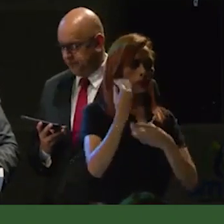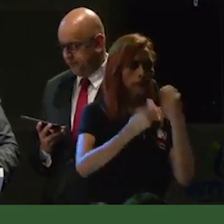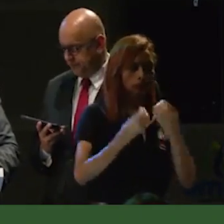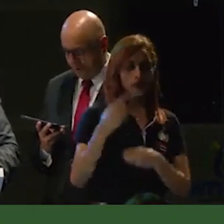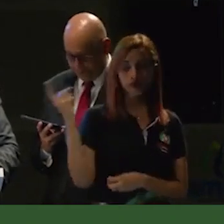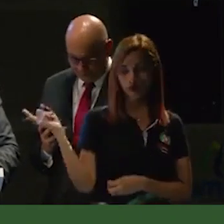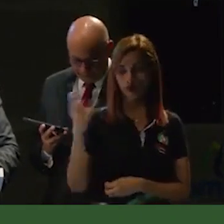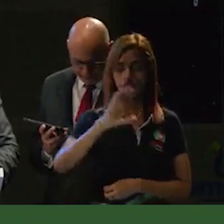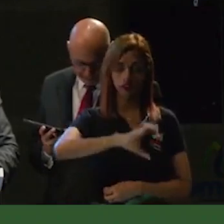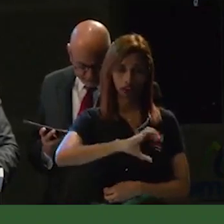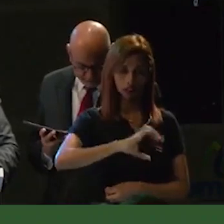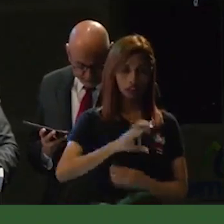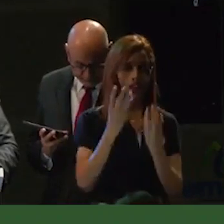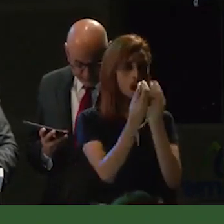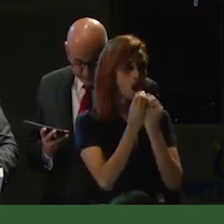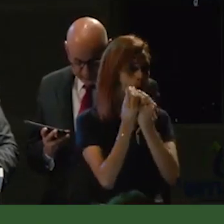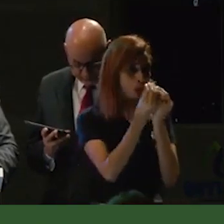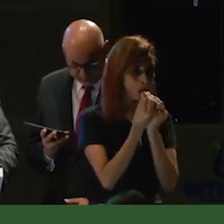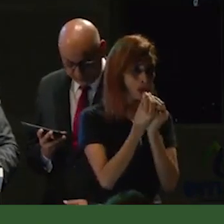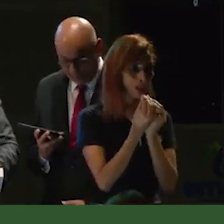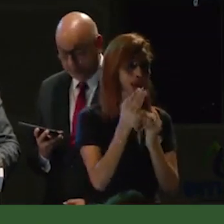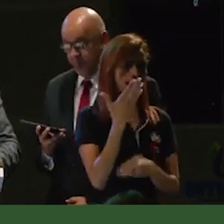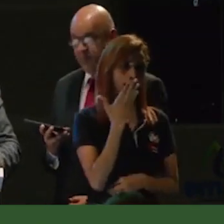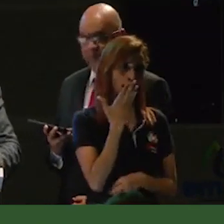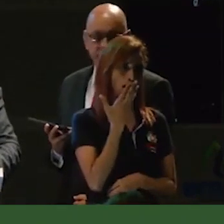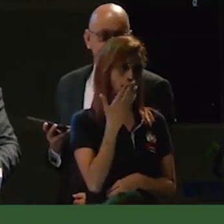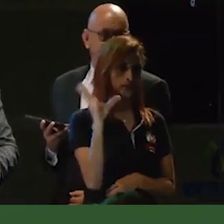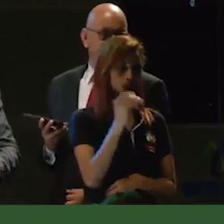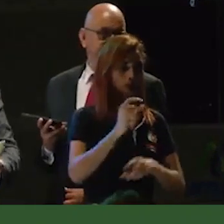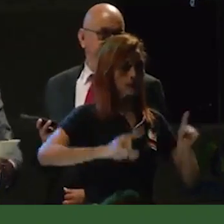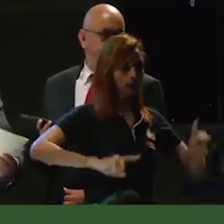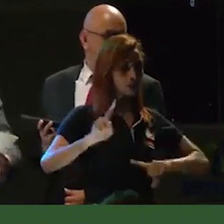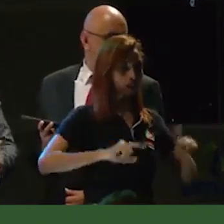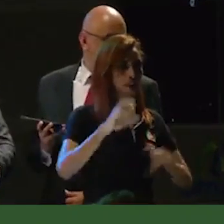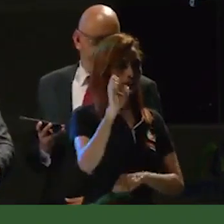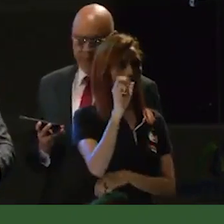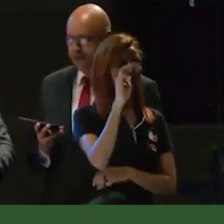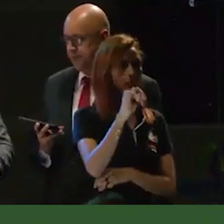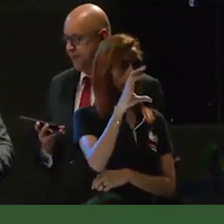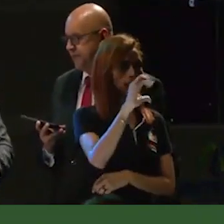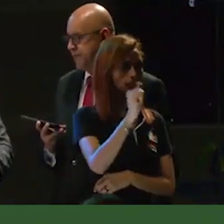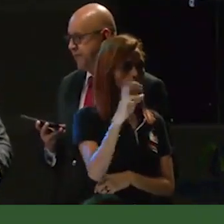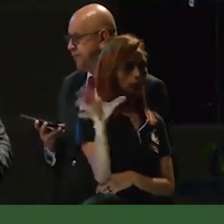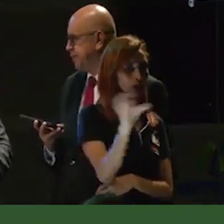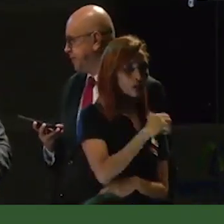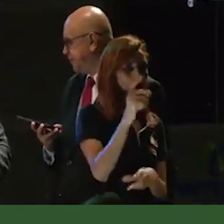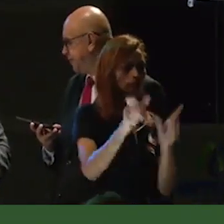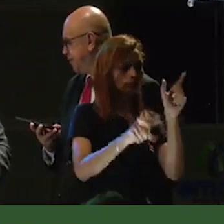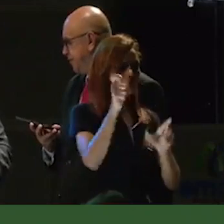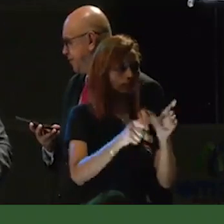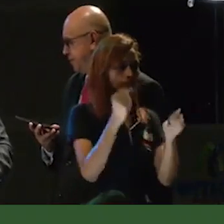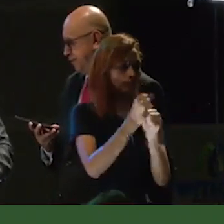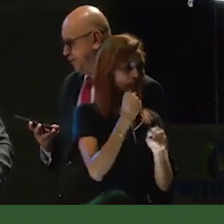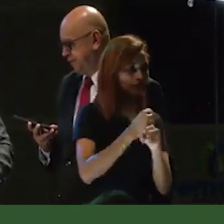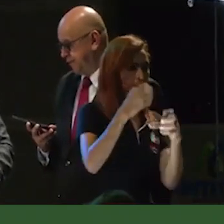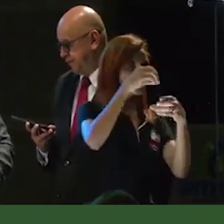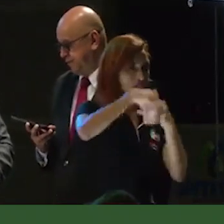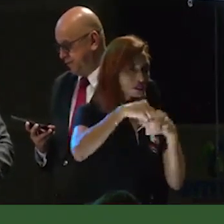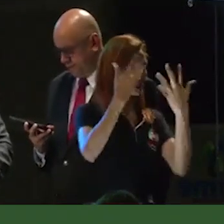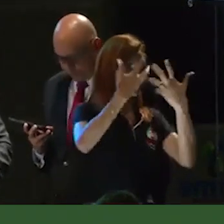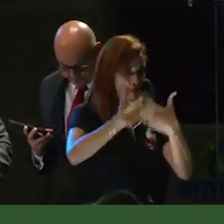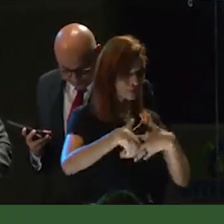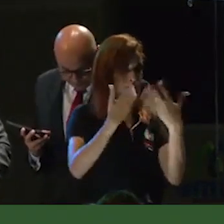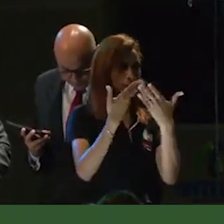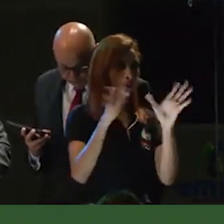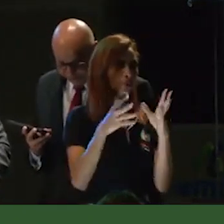señor alcalde, los concejales, el gerente y todos y cada uno de los colaboradores de empresas públicas de Calarcá de recuperar los